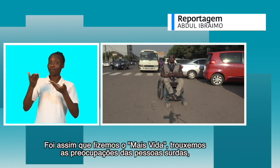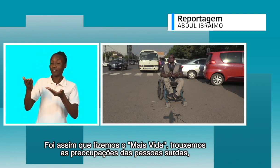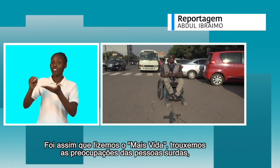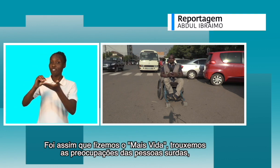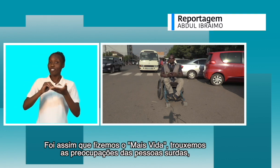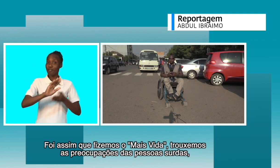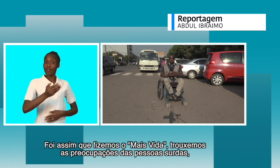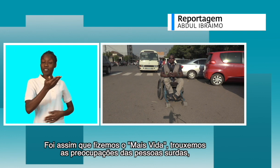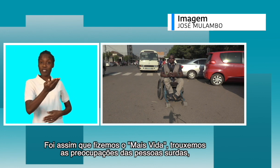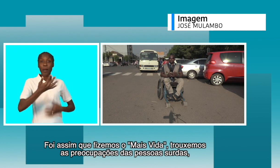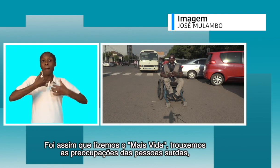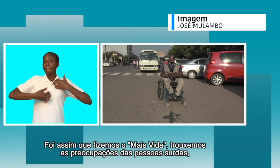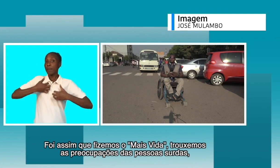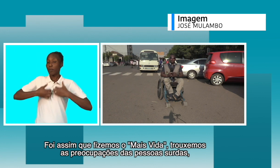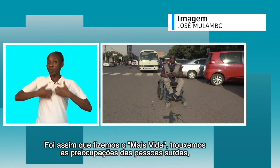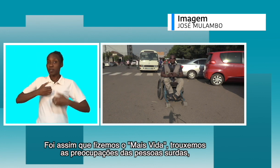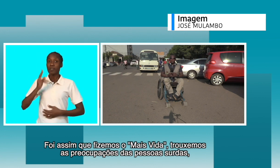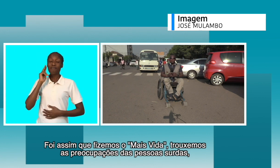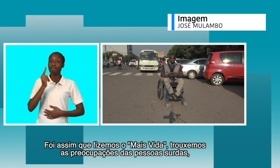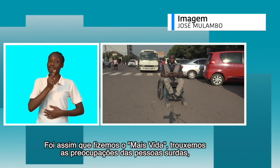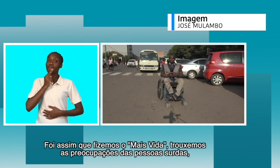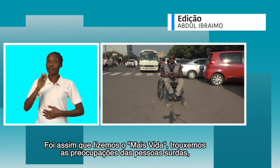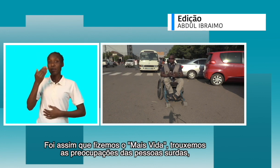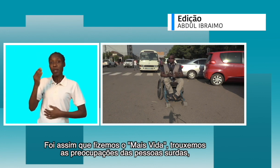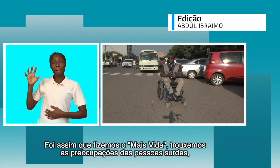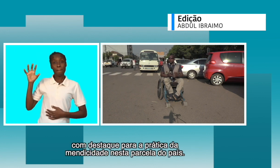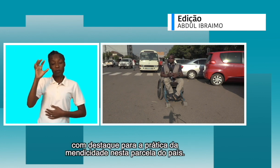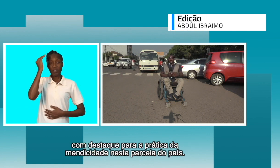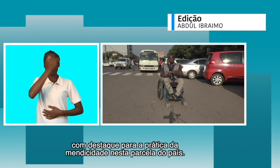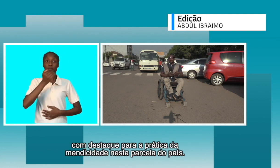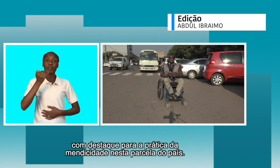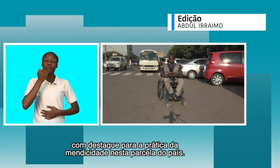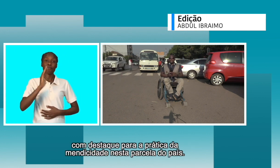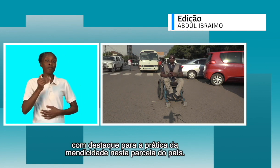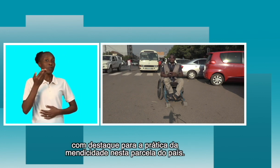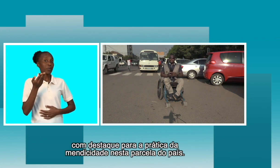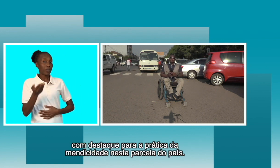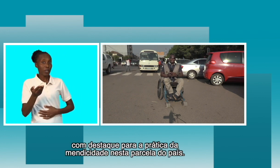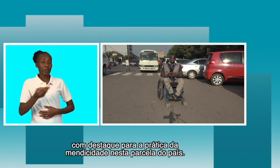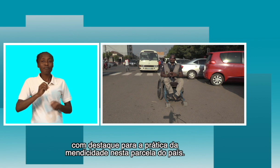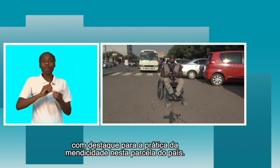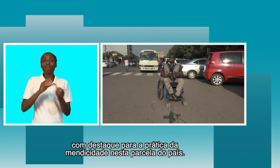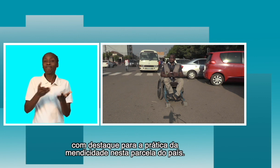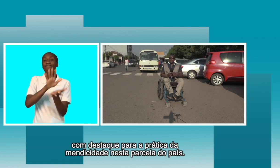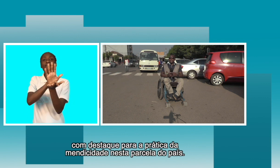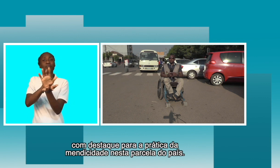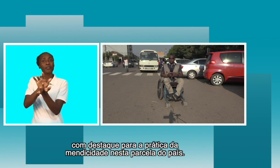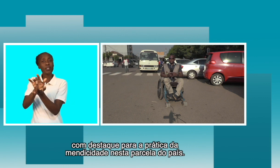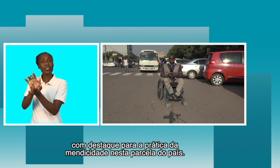preocupação dos surdos a nível da província de Manica. Sobretudo, a prática de minicidade nesta parcela do país.